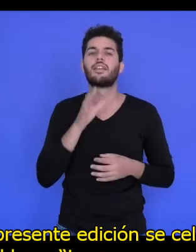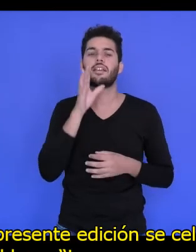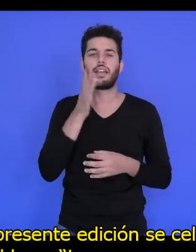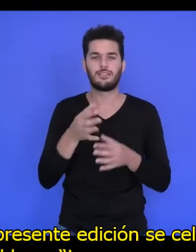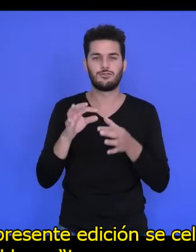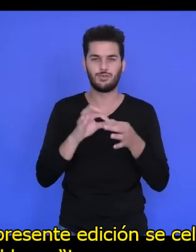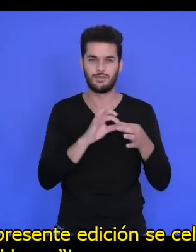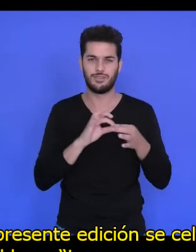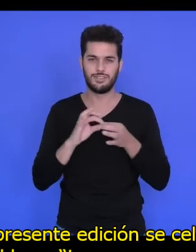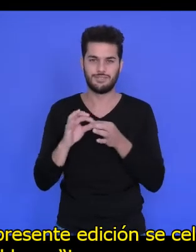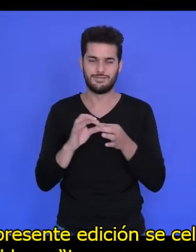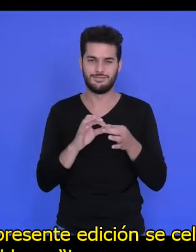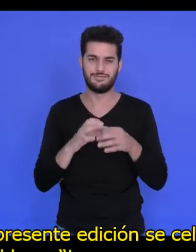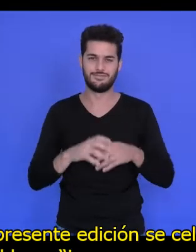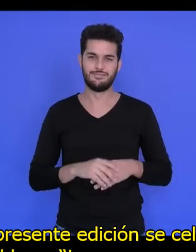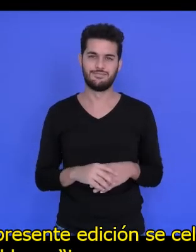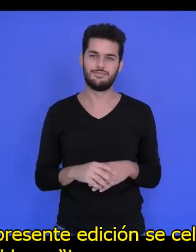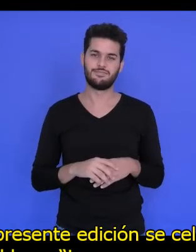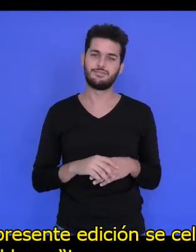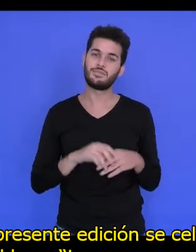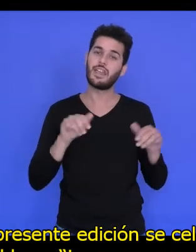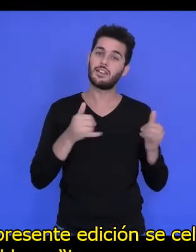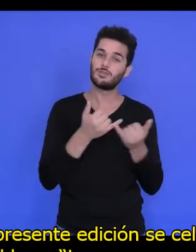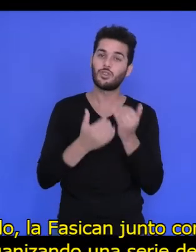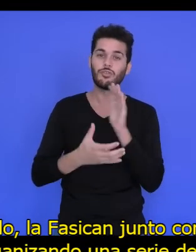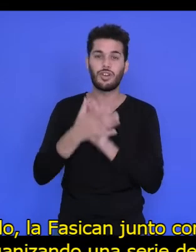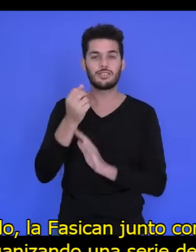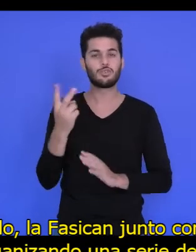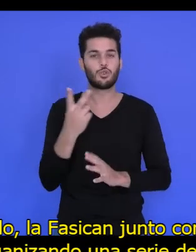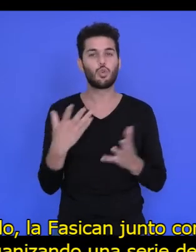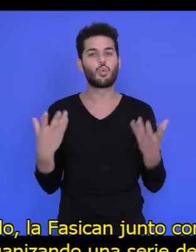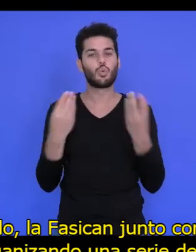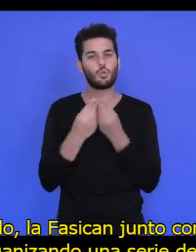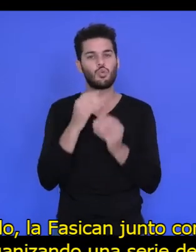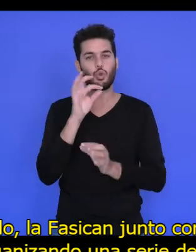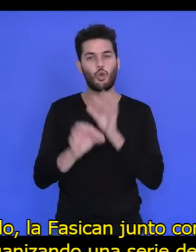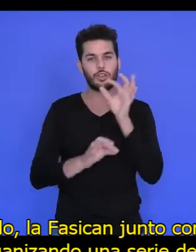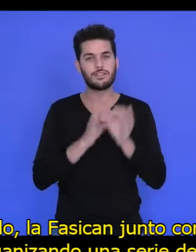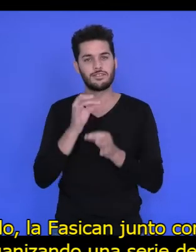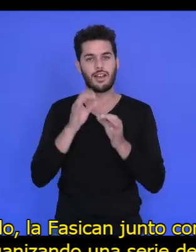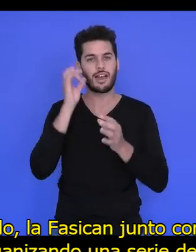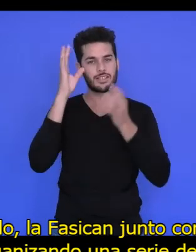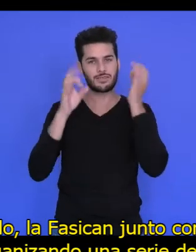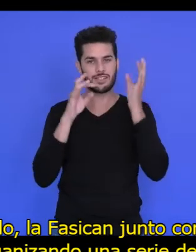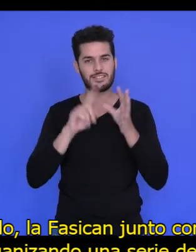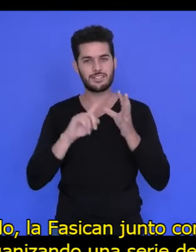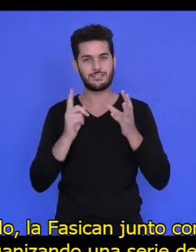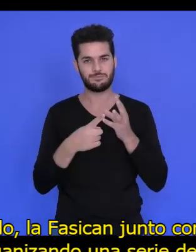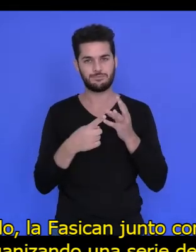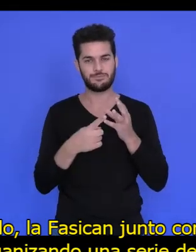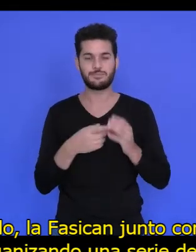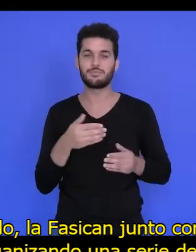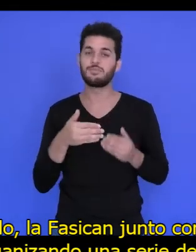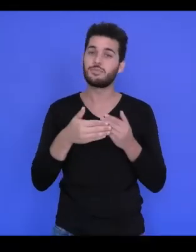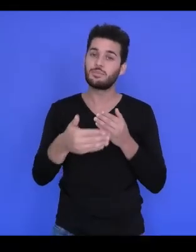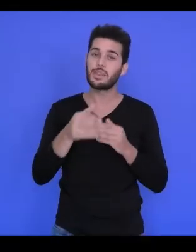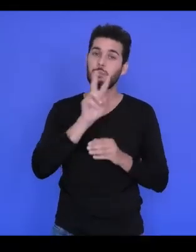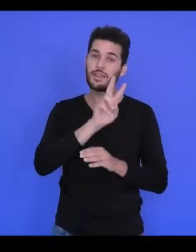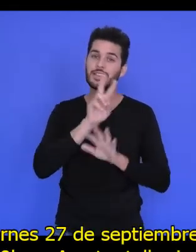se celebrará bajo el lema La Causa que nos une. Por ello, la FASICAM junto con ASORTE están organizando una serie de